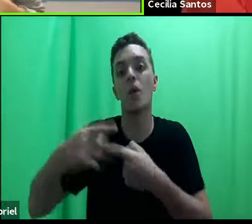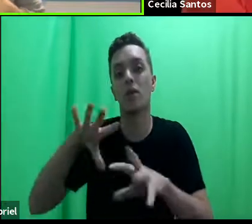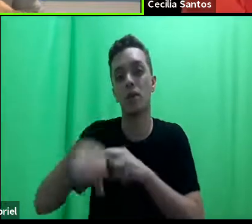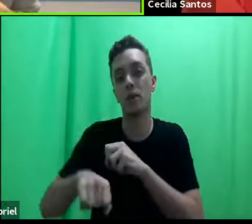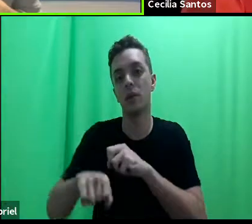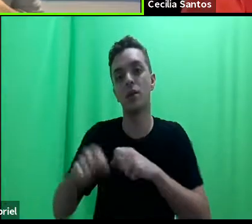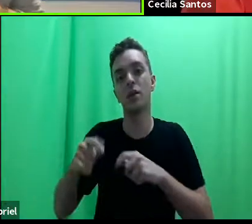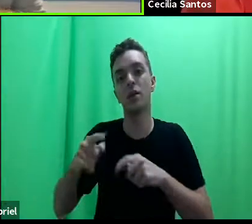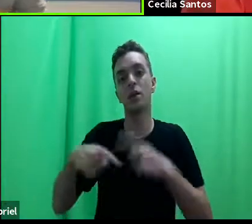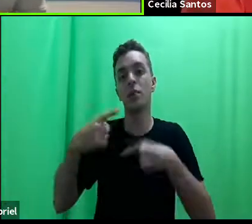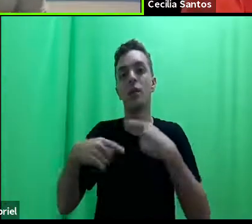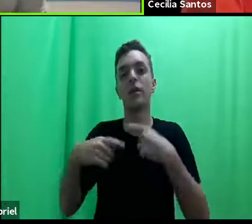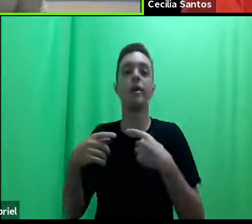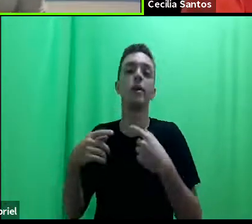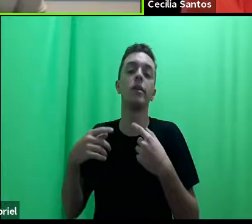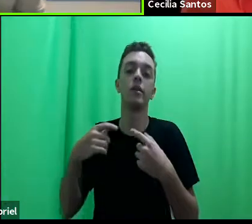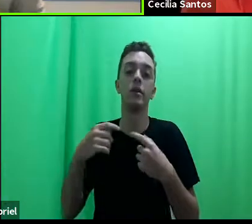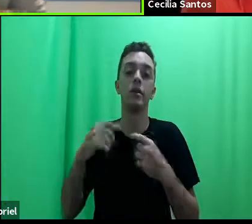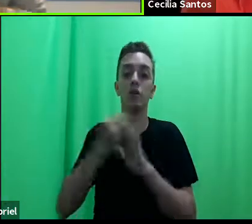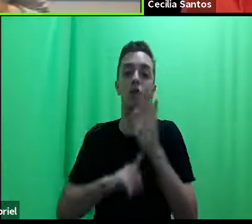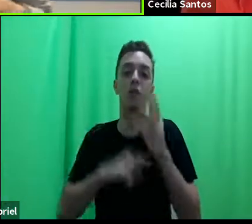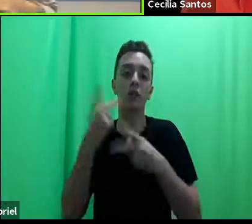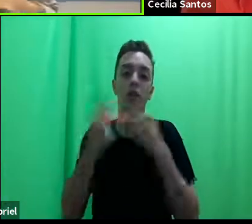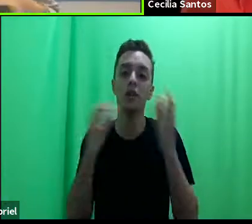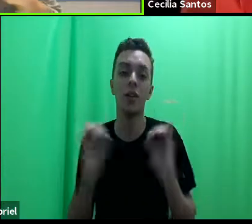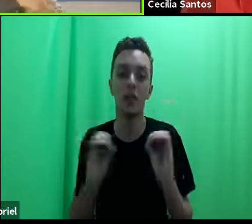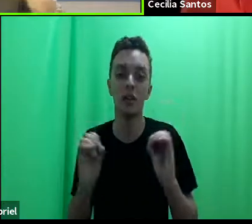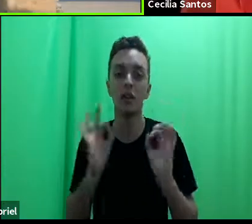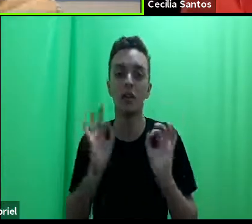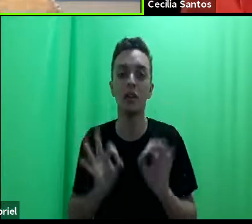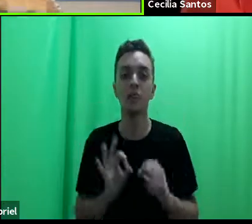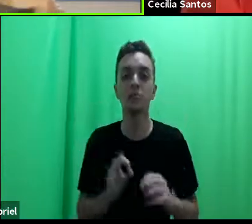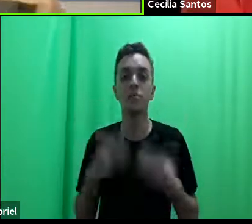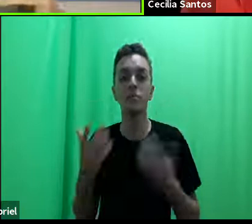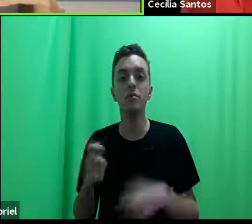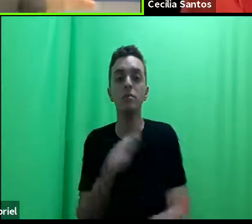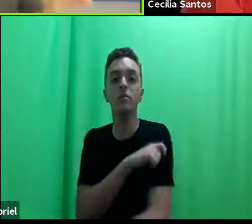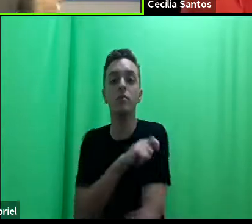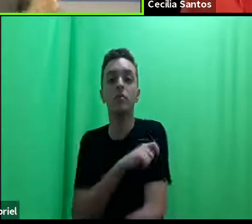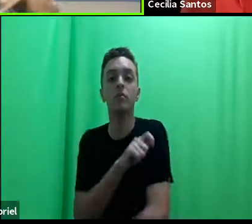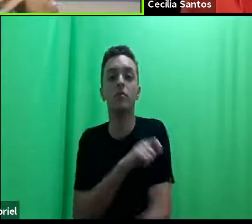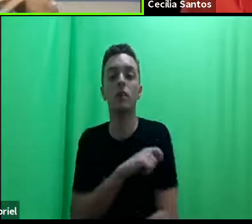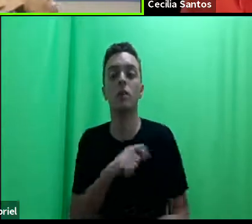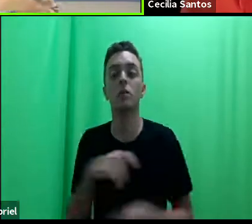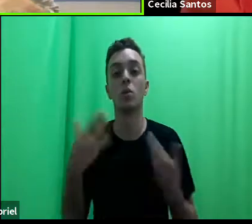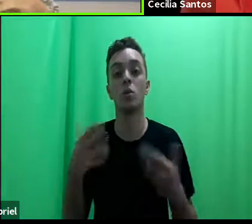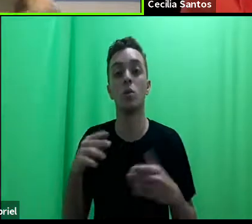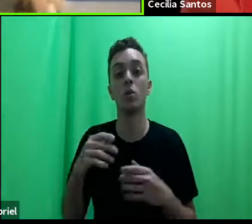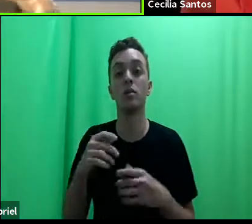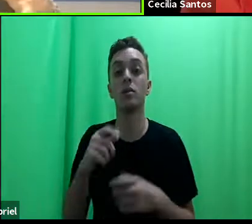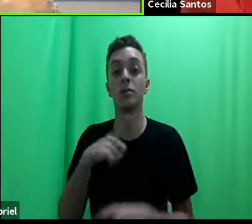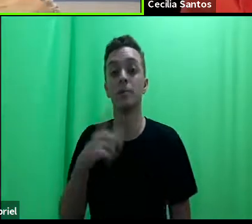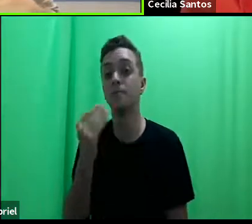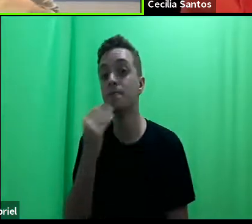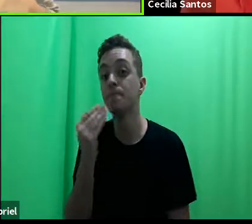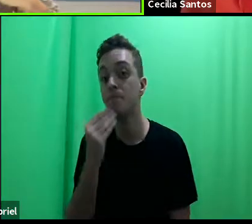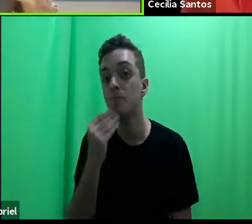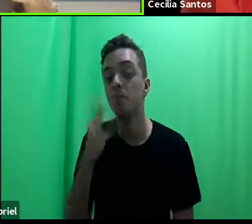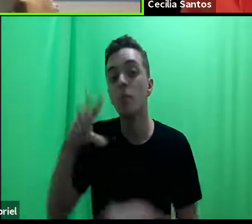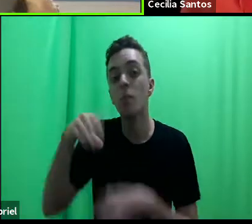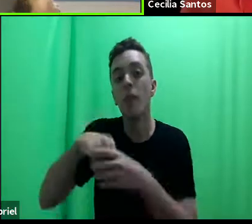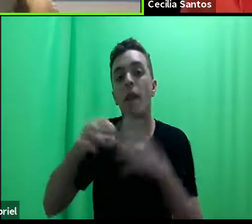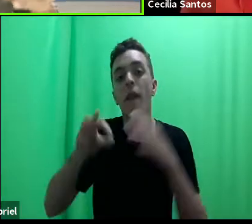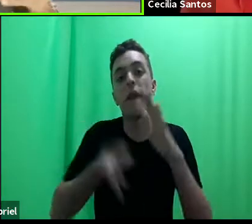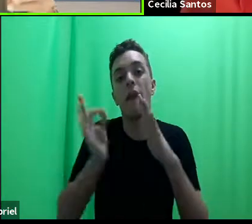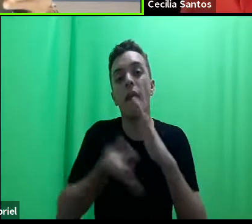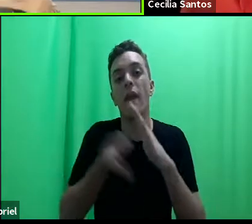formação em que esses direitos não foram mencionados, então, esses alunos e alunas, quando eles estão na oportunidade de estar em clínicas que vão pensar